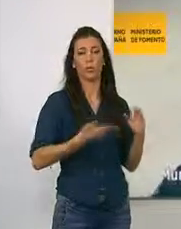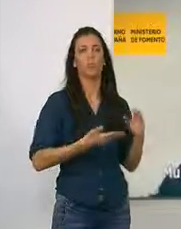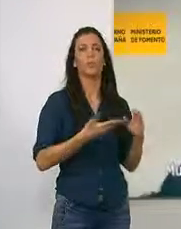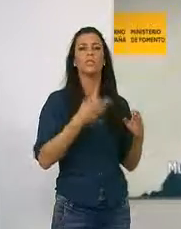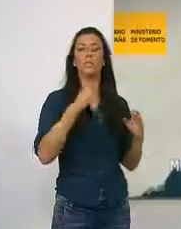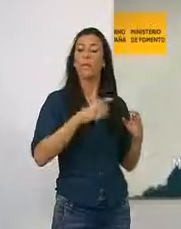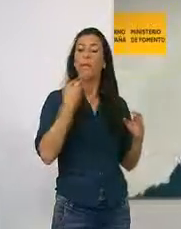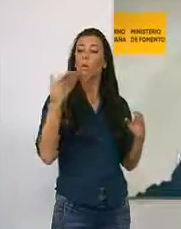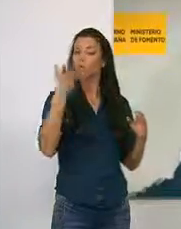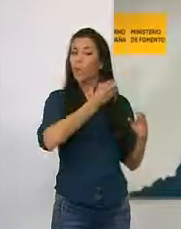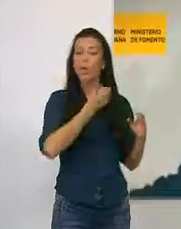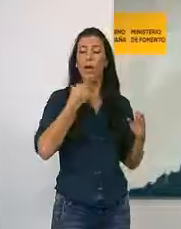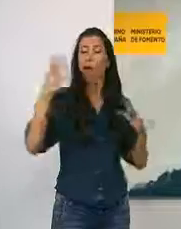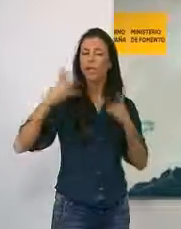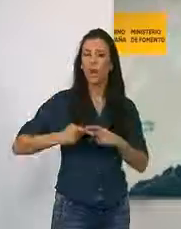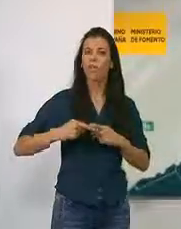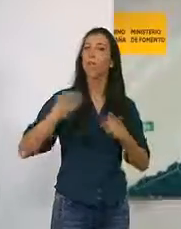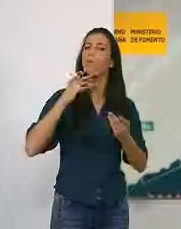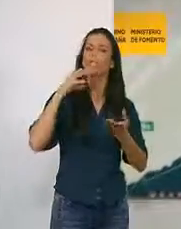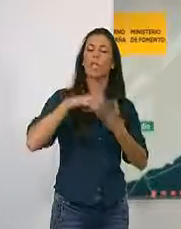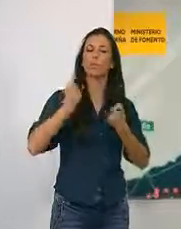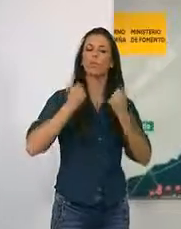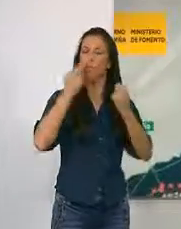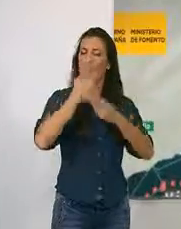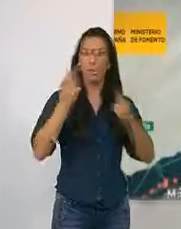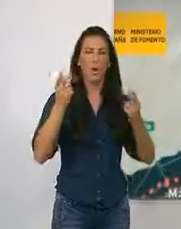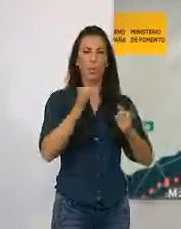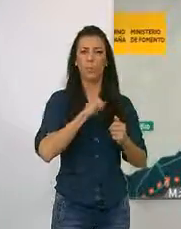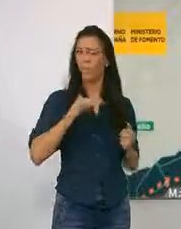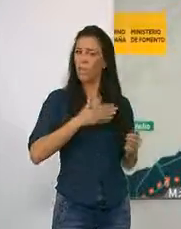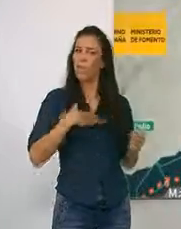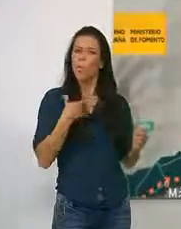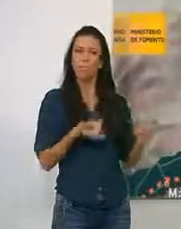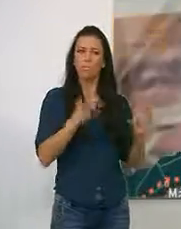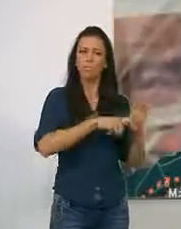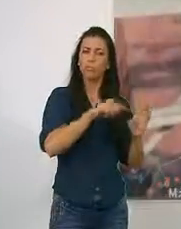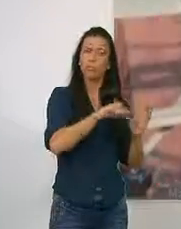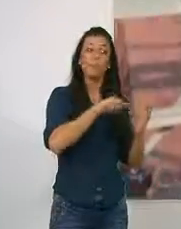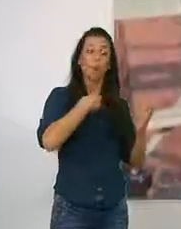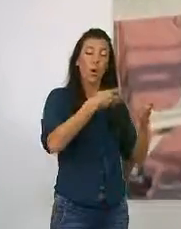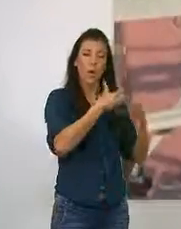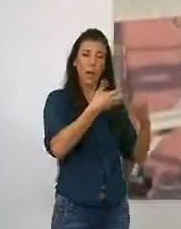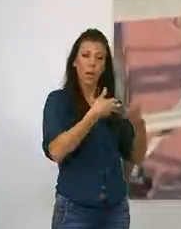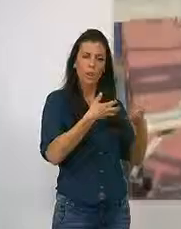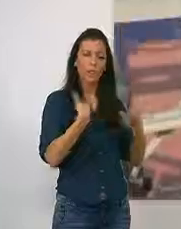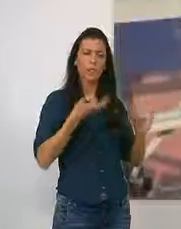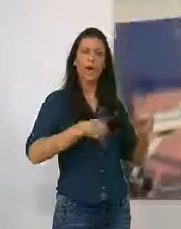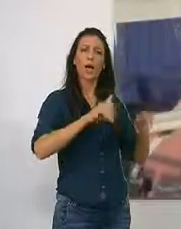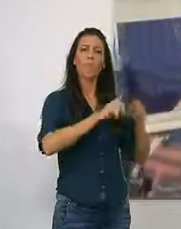para la localidad. Al documento podrán adherirse todas las administraciones y entidades públicas o privadas que lo deseen y en la elaboración del